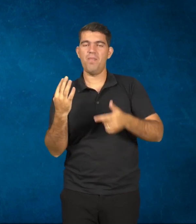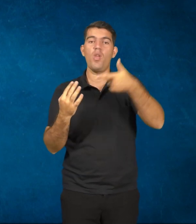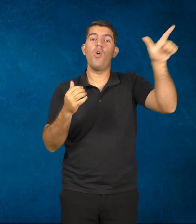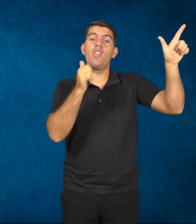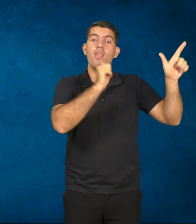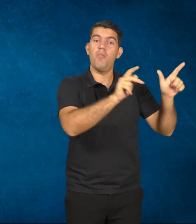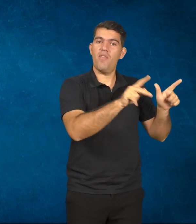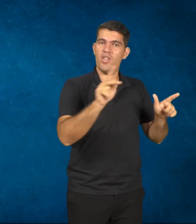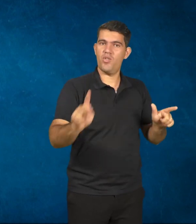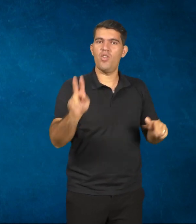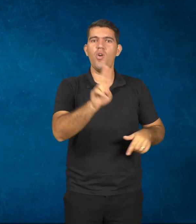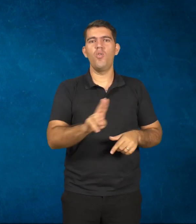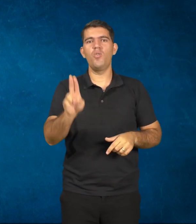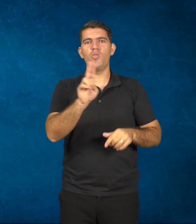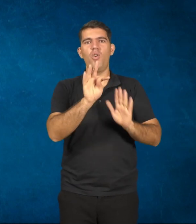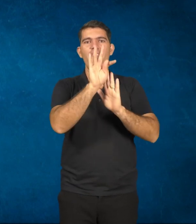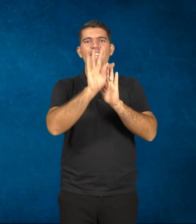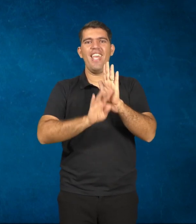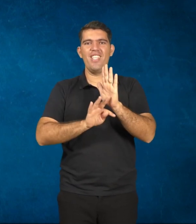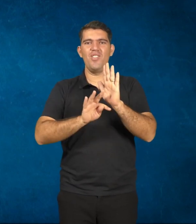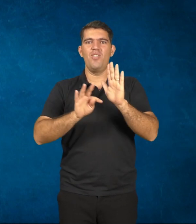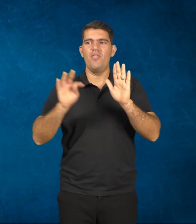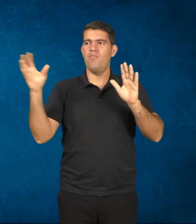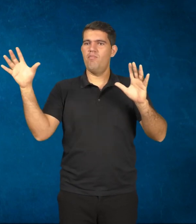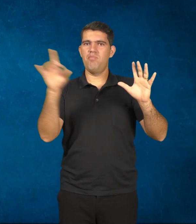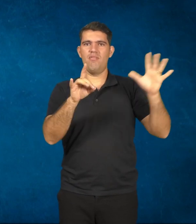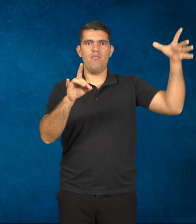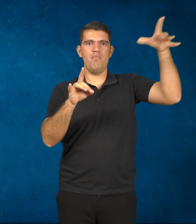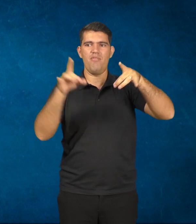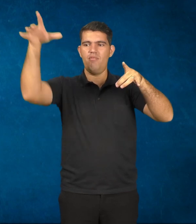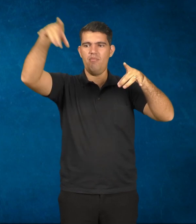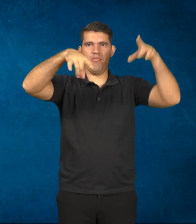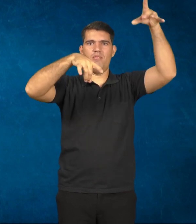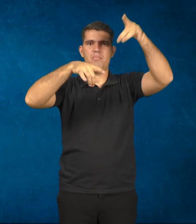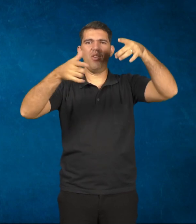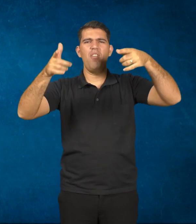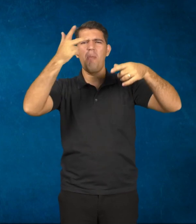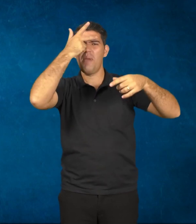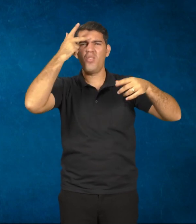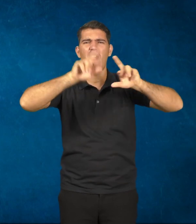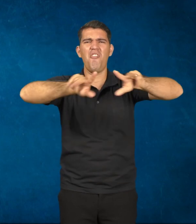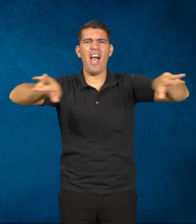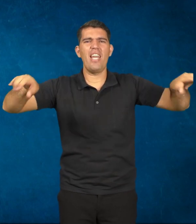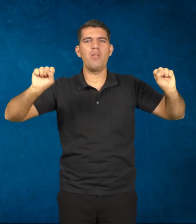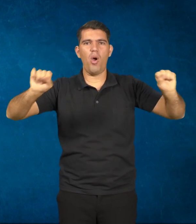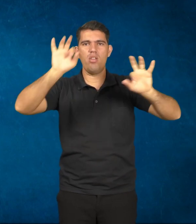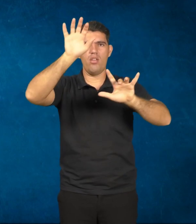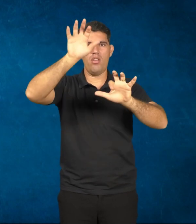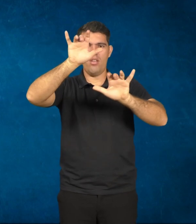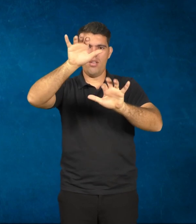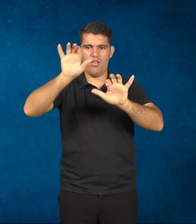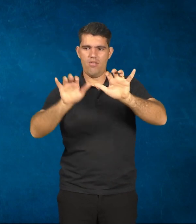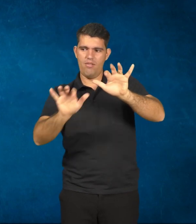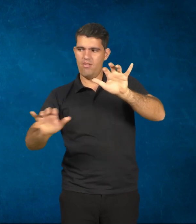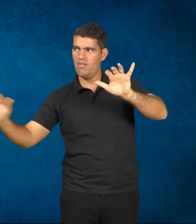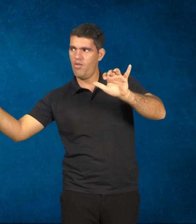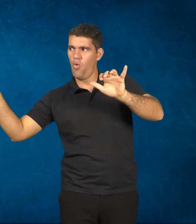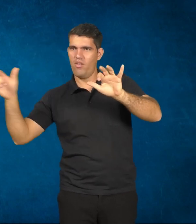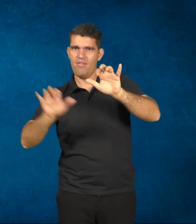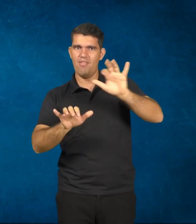colaborativo no Google Docs entre os seus alunos para propiciar justamente o desenvolvimento. Então, se você tem